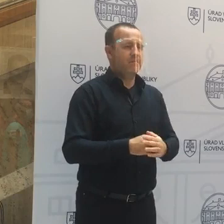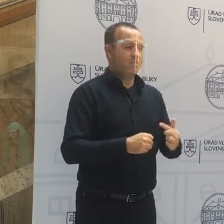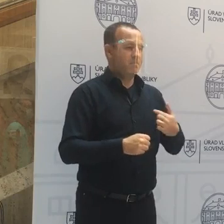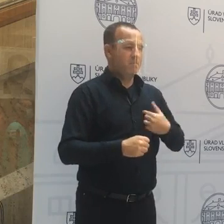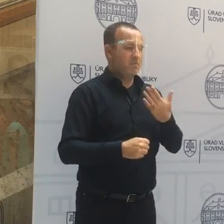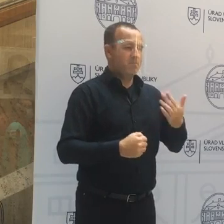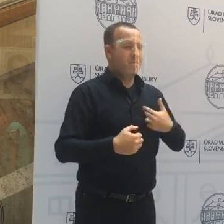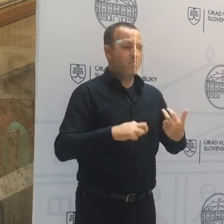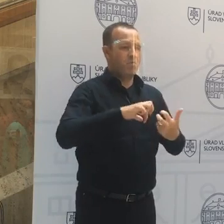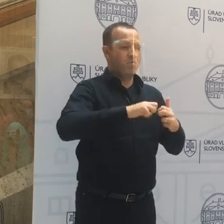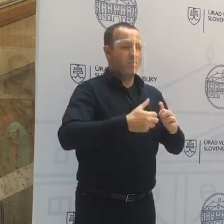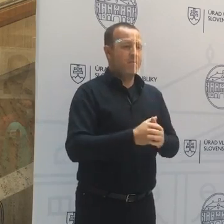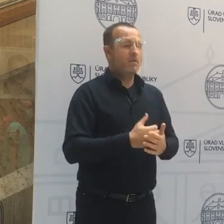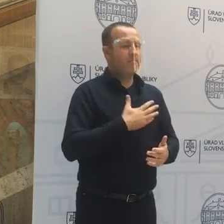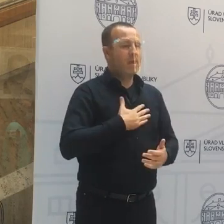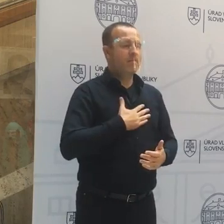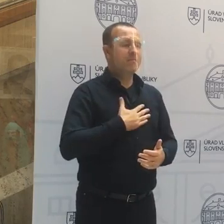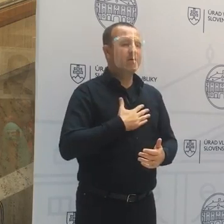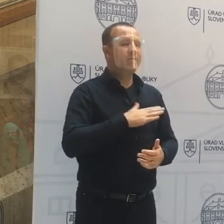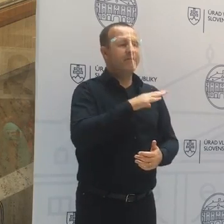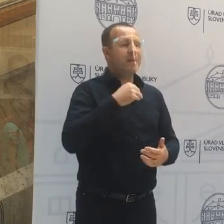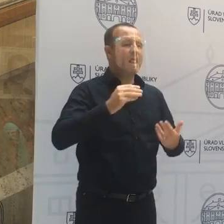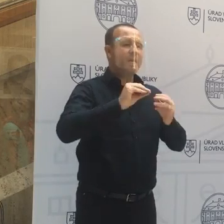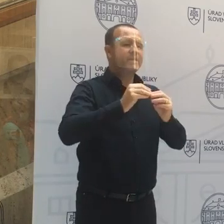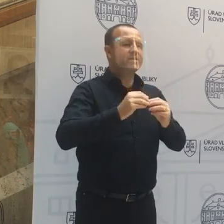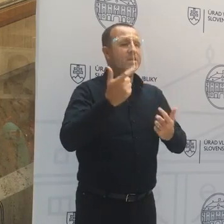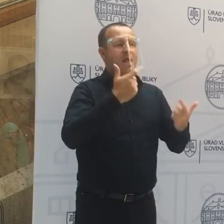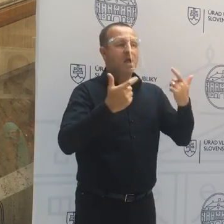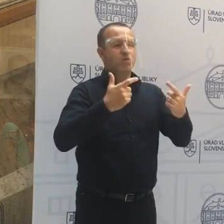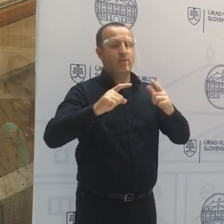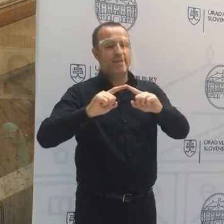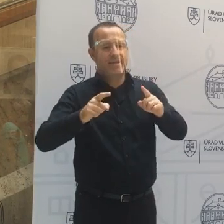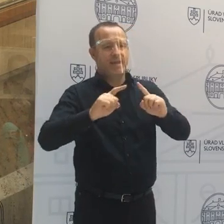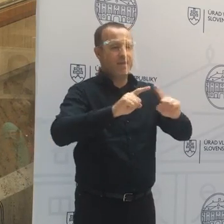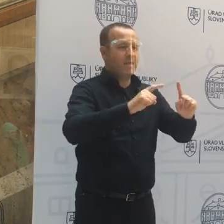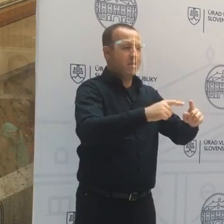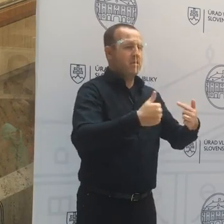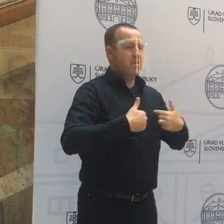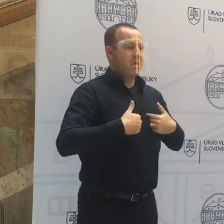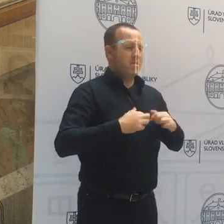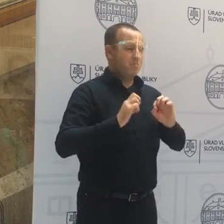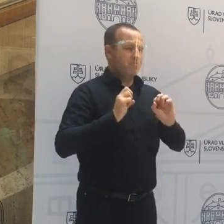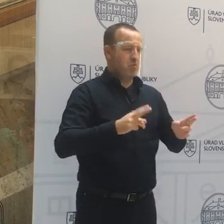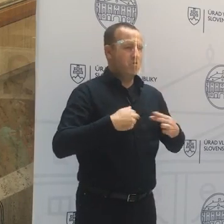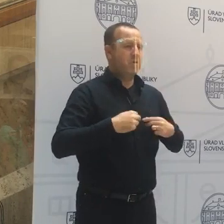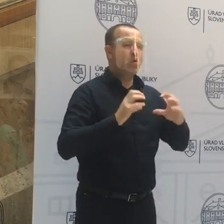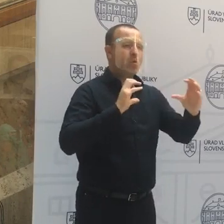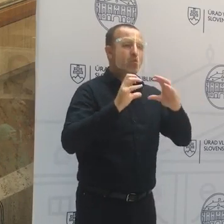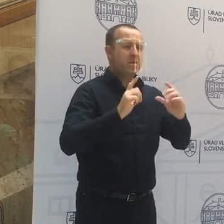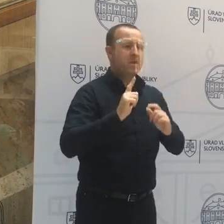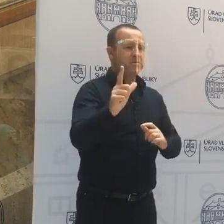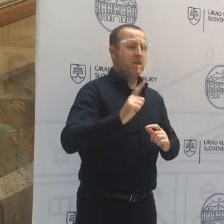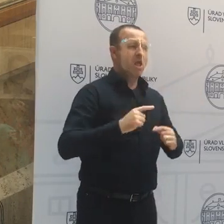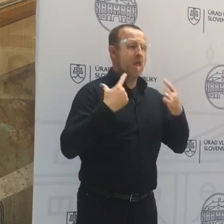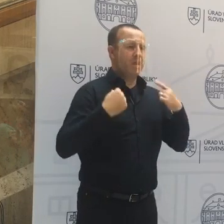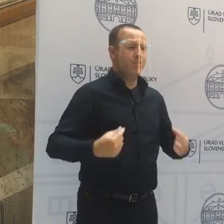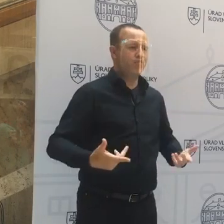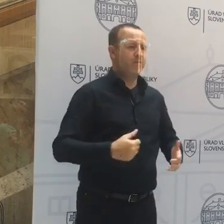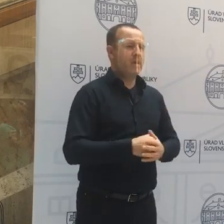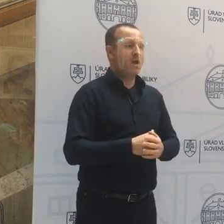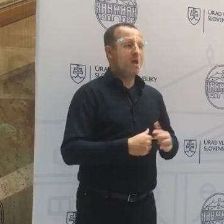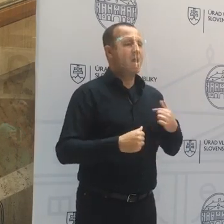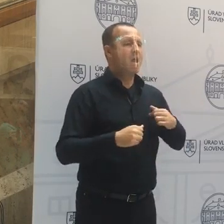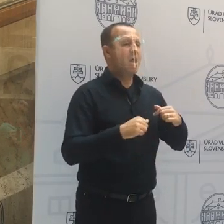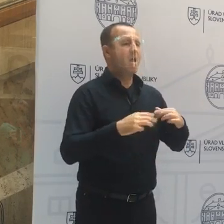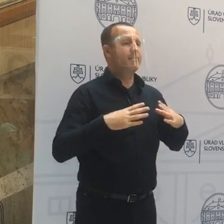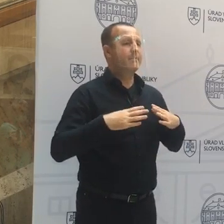Napriek tomu, že máme v mnohých veciach úplne odlišné názory, vecne komunikovať s pani podpredsedničkou vlády Remišovou ani s